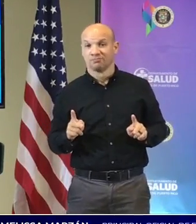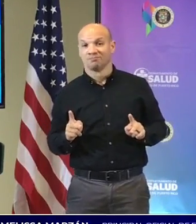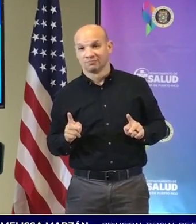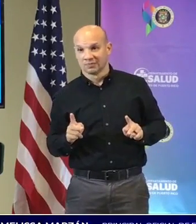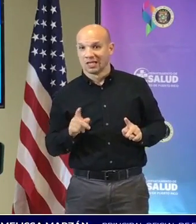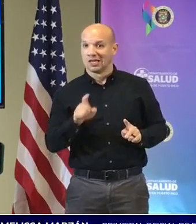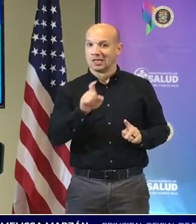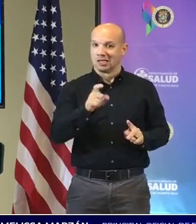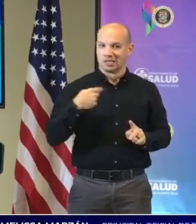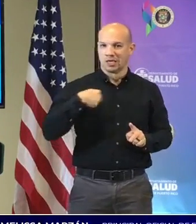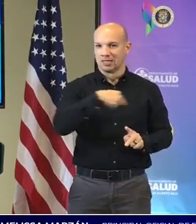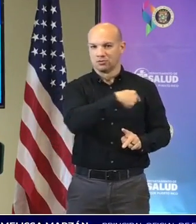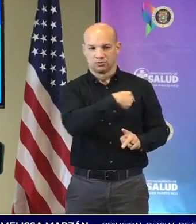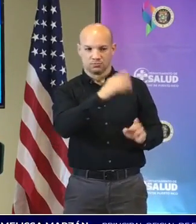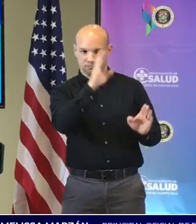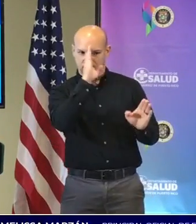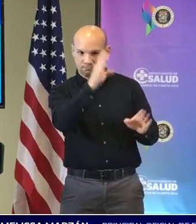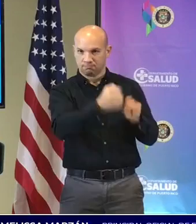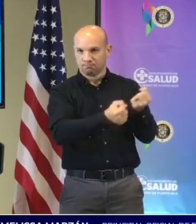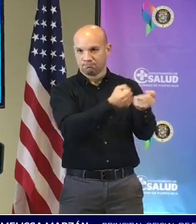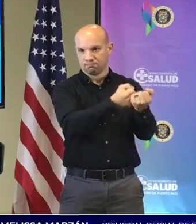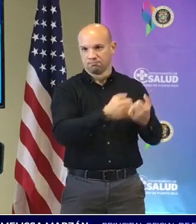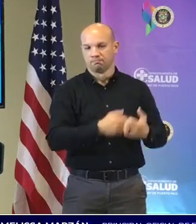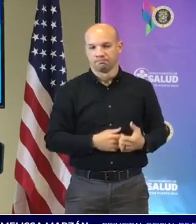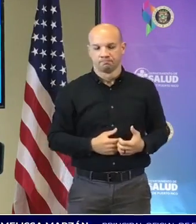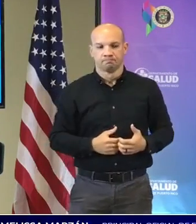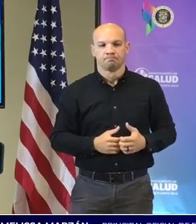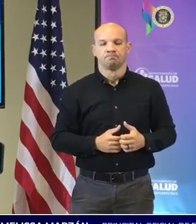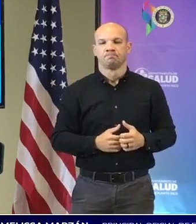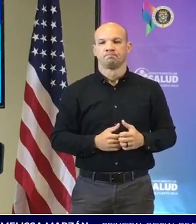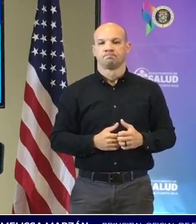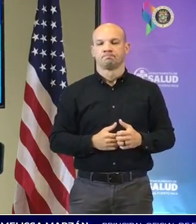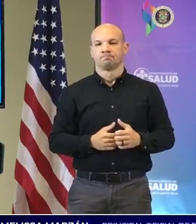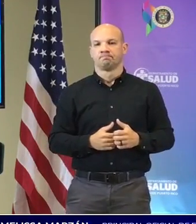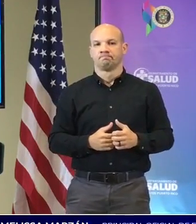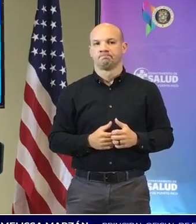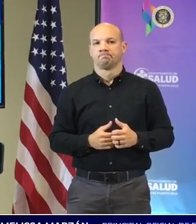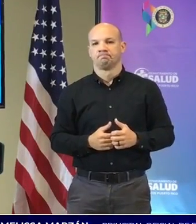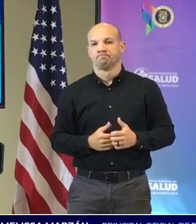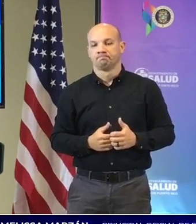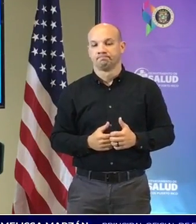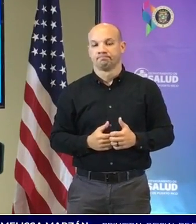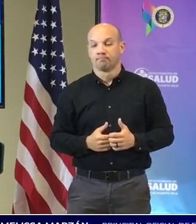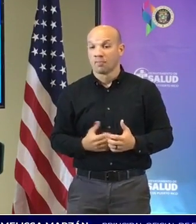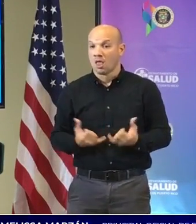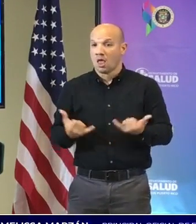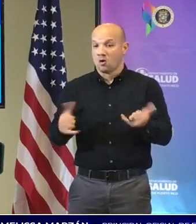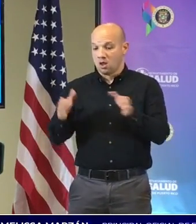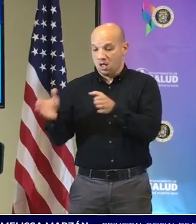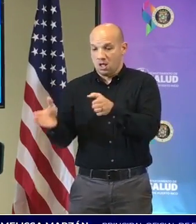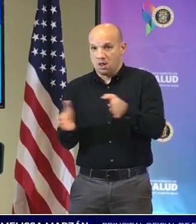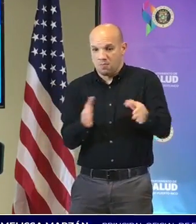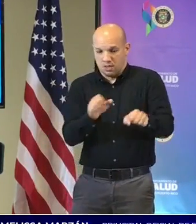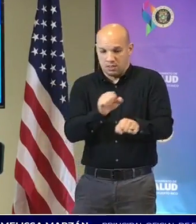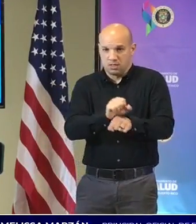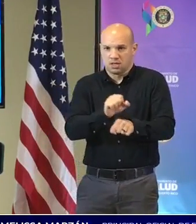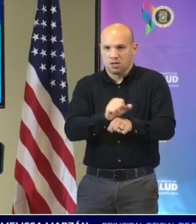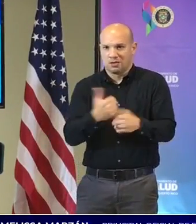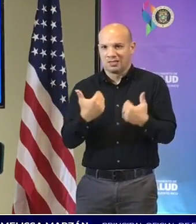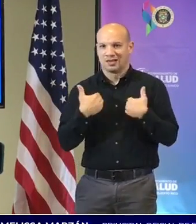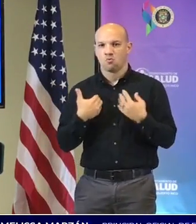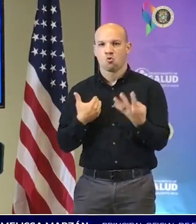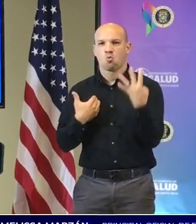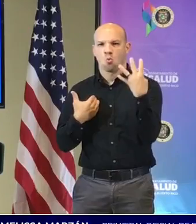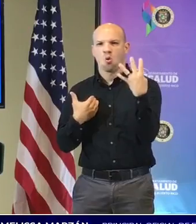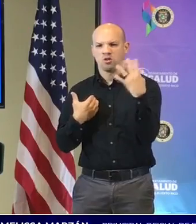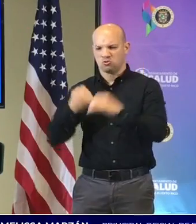requiere de nuestra atención. Bajo este plan de trabajo hay cuatro pilares. El primer pilar